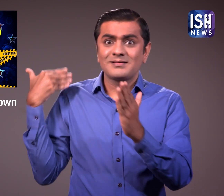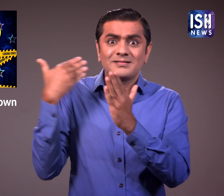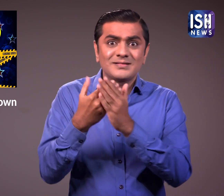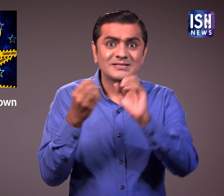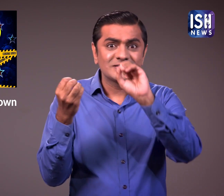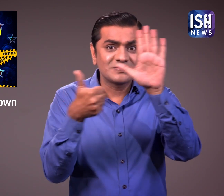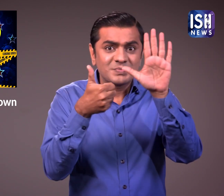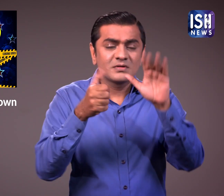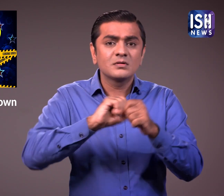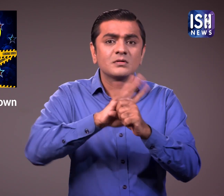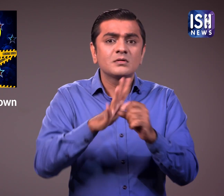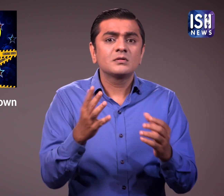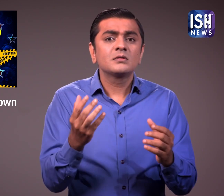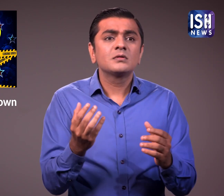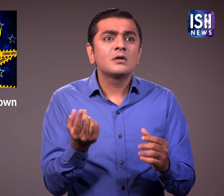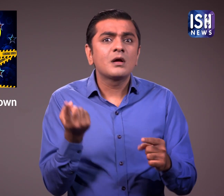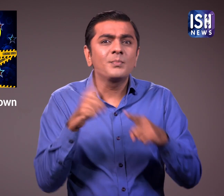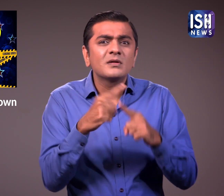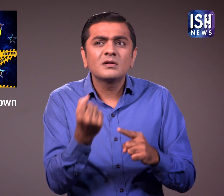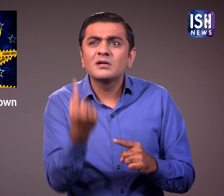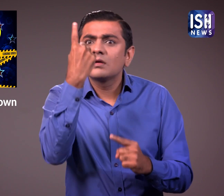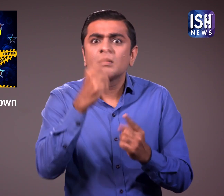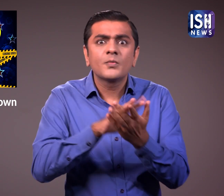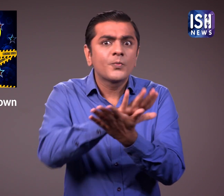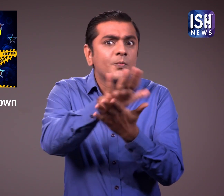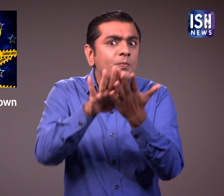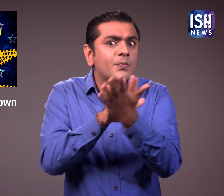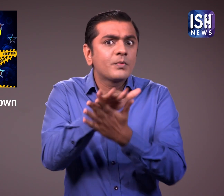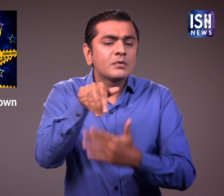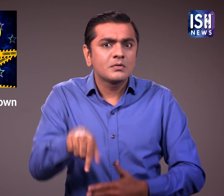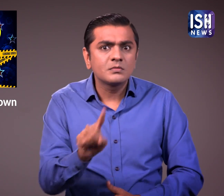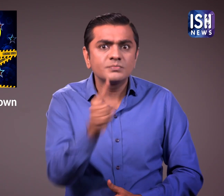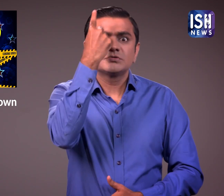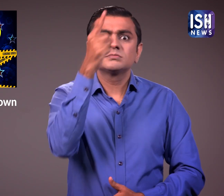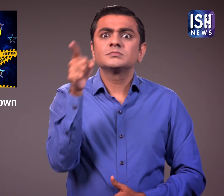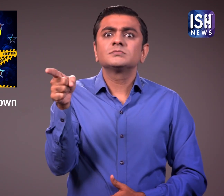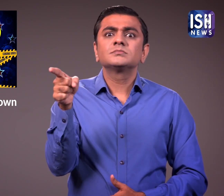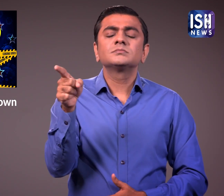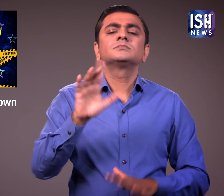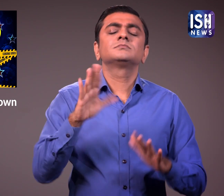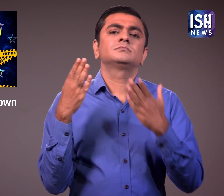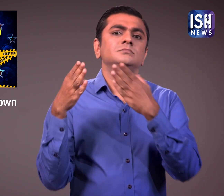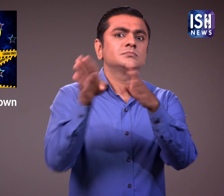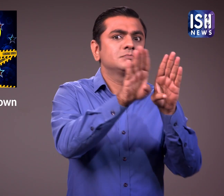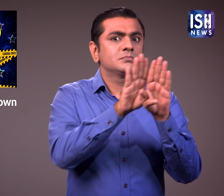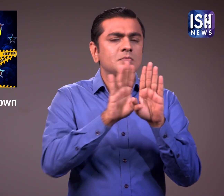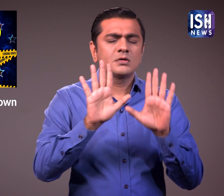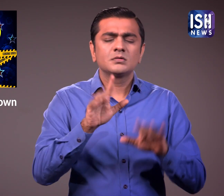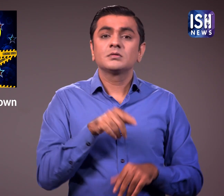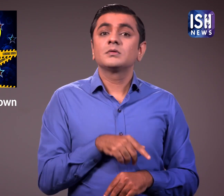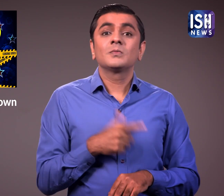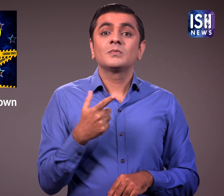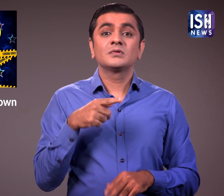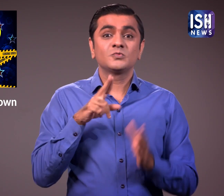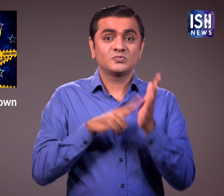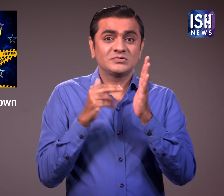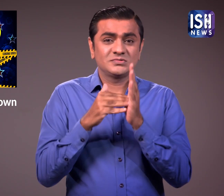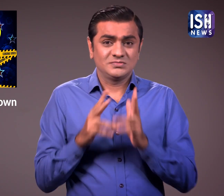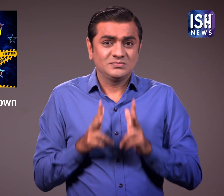पिछले छे महीने में संक्रमन का यह पहला मामला दर्च किया गया है। उसने